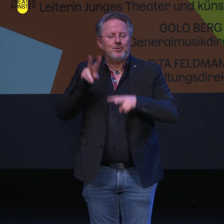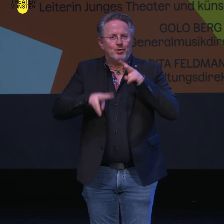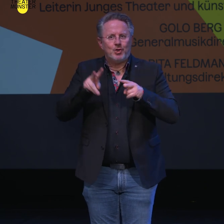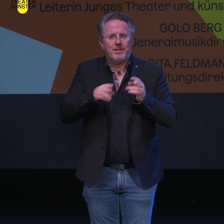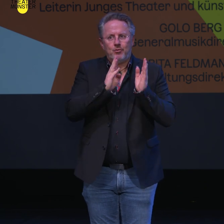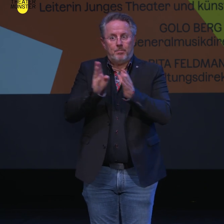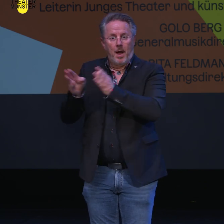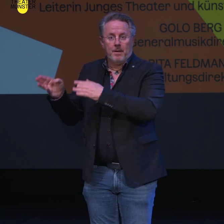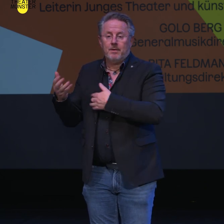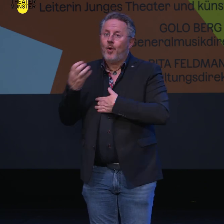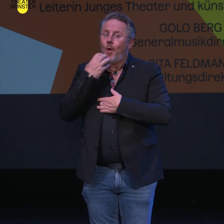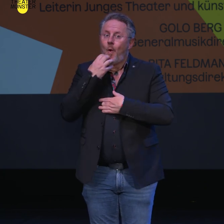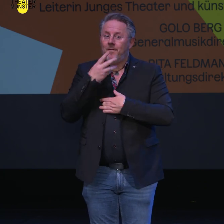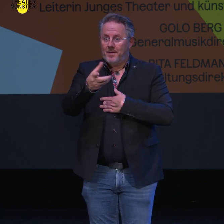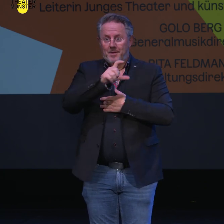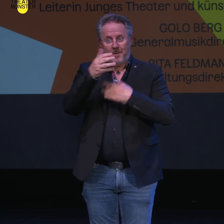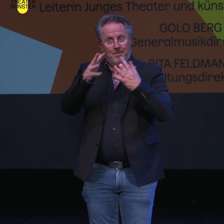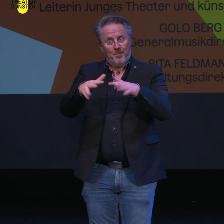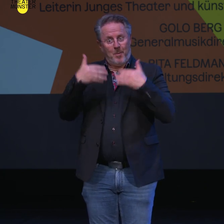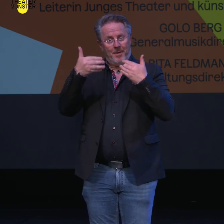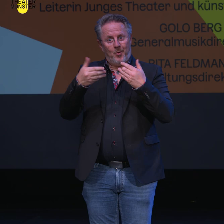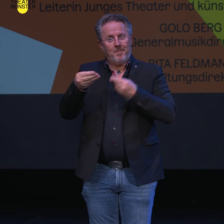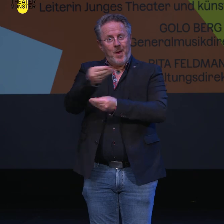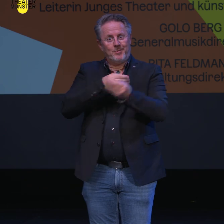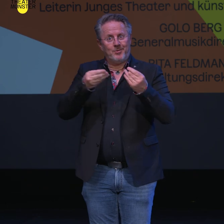hoffentlich im Austausch mit unserem Publikum beschäftigen.